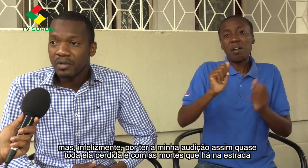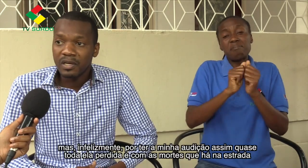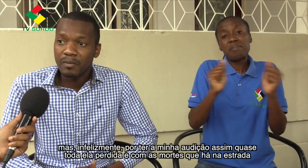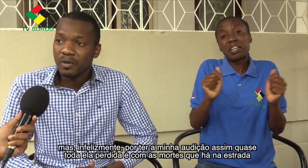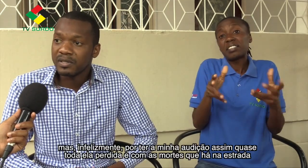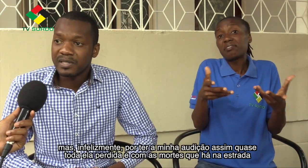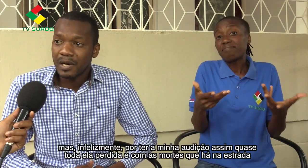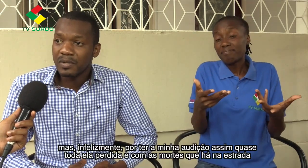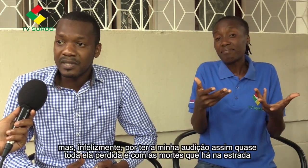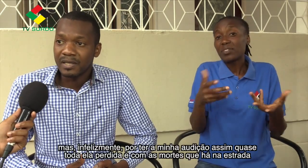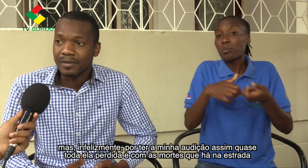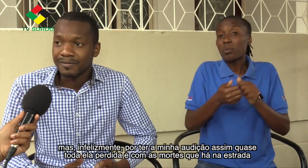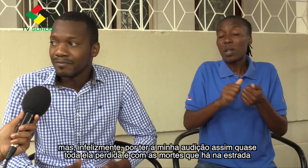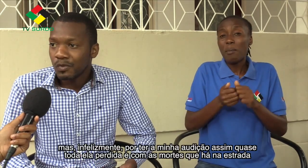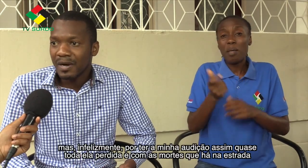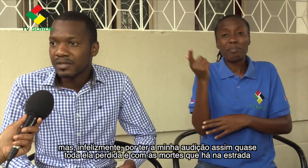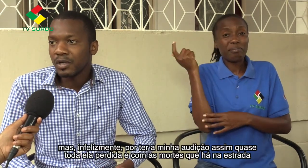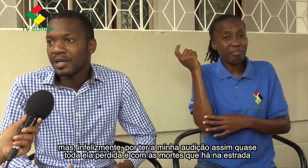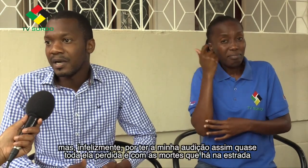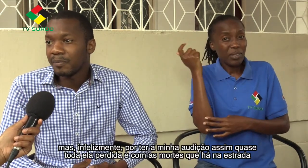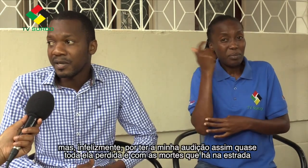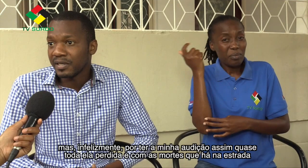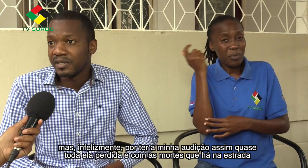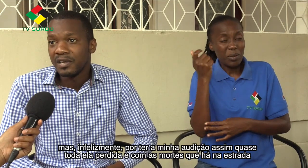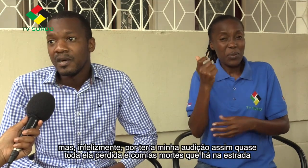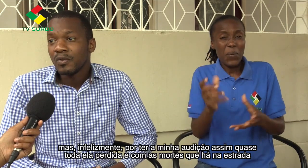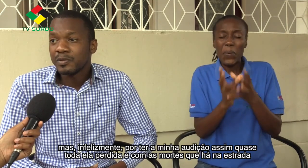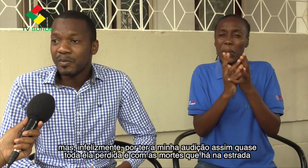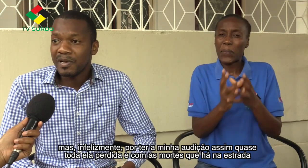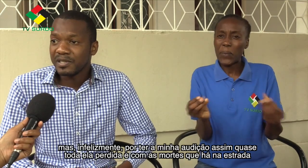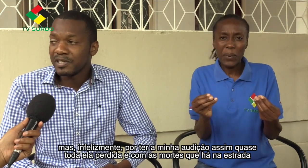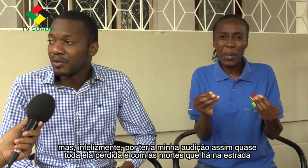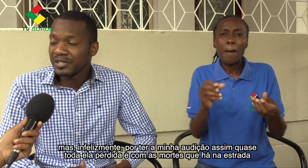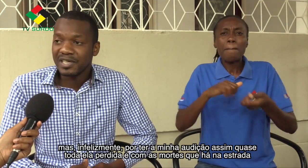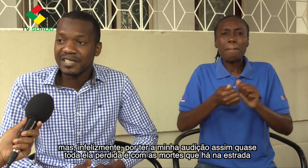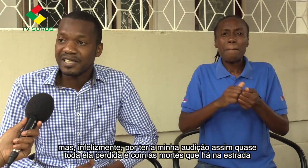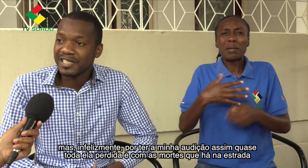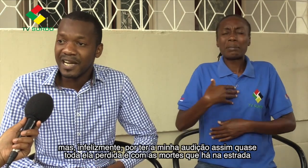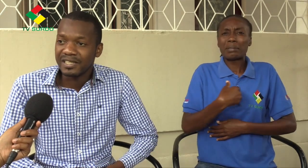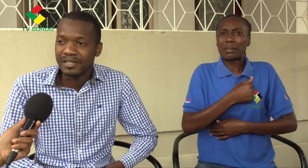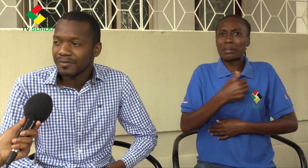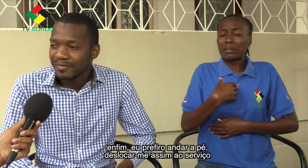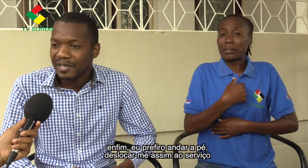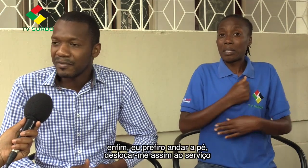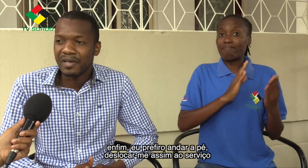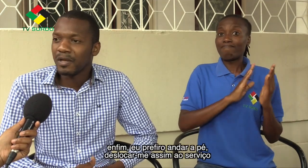por ter a minha audição assim, quase toda ela perdida com os problemas das mortes que há nas estradas. Enfim, eu